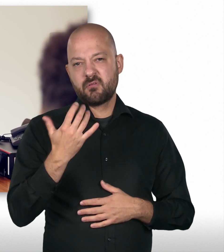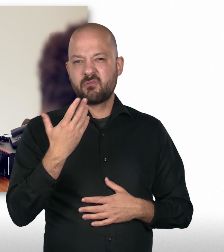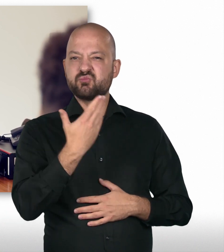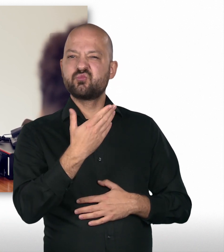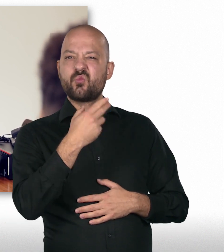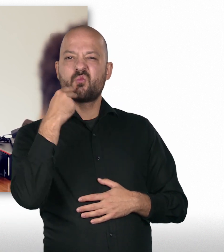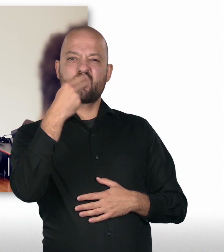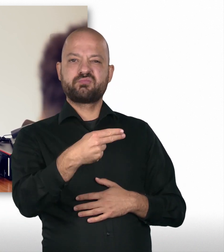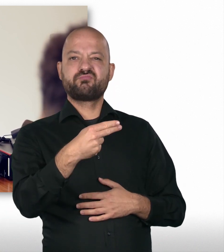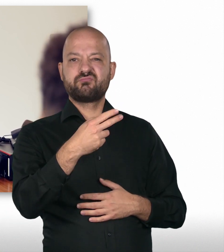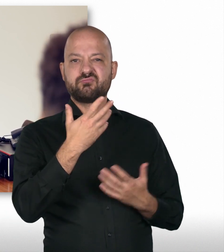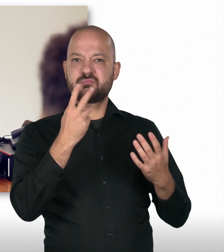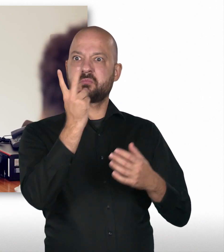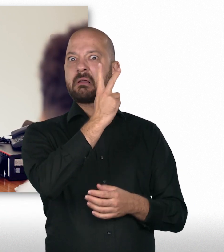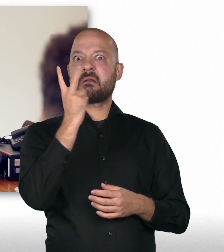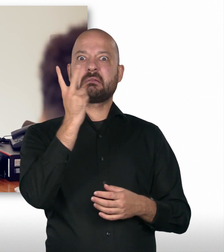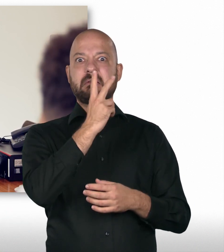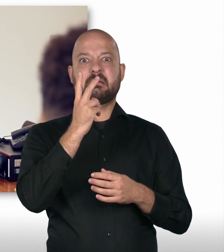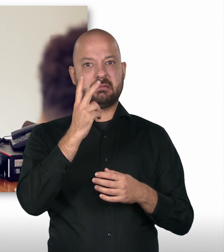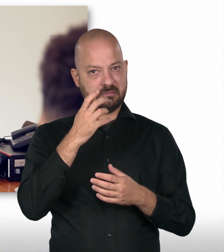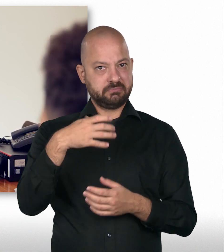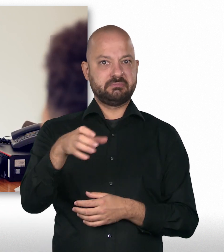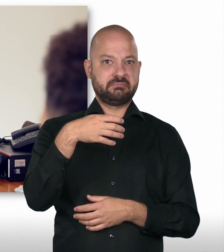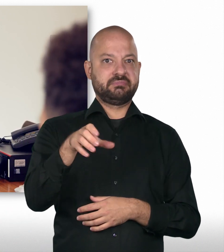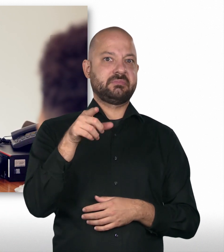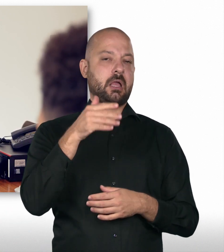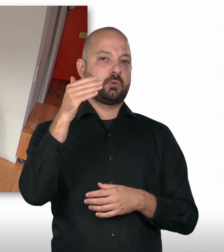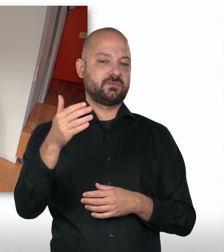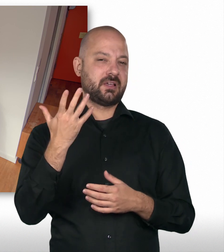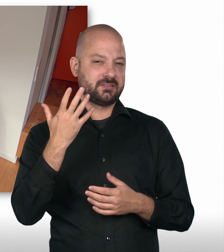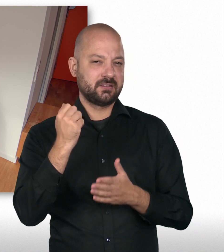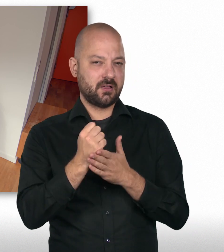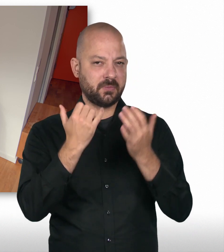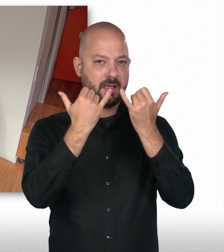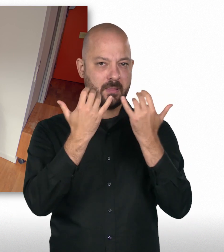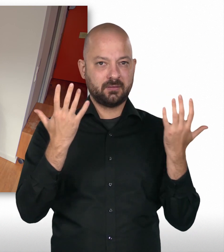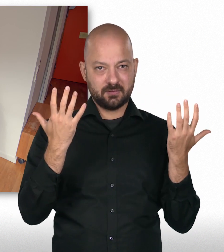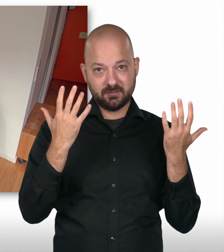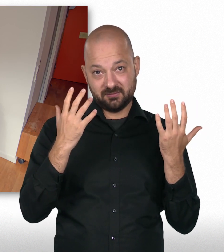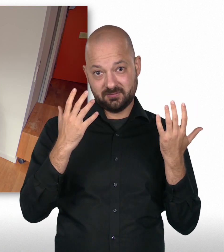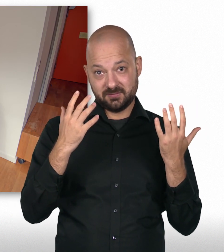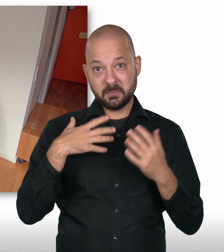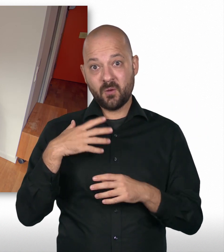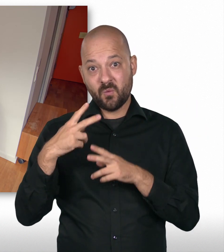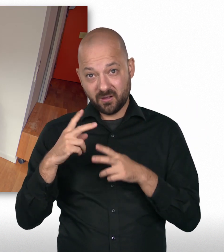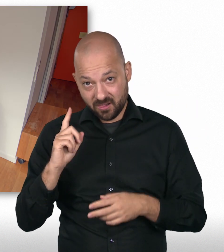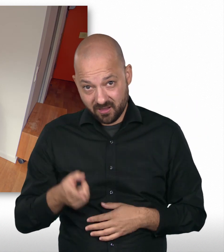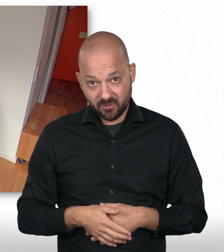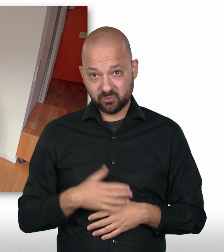Kinder von zwei Personen, die beim Auswärtigen Amt schon angestellt sind. Meine beiden Eltern sind beim Auswärtigen Amt und mein Onkel sogar auch. Also ich bin da wirklich